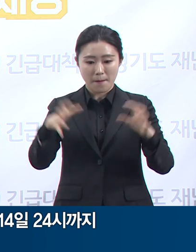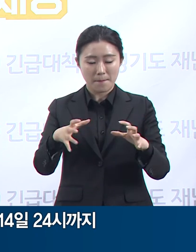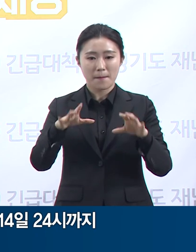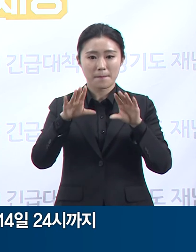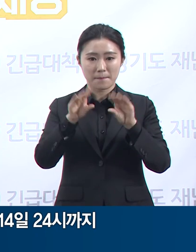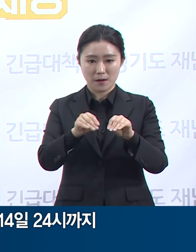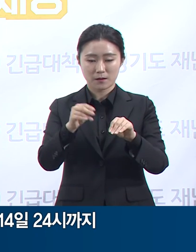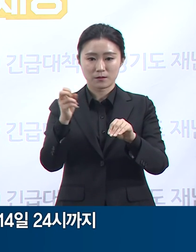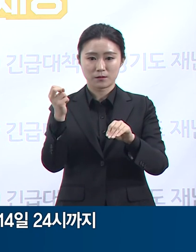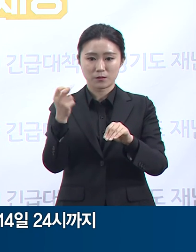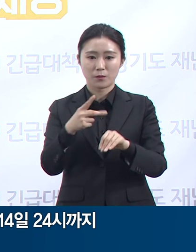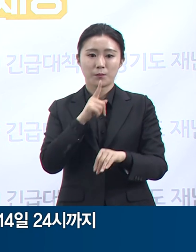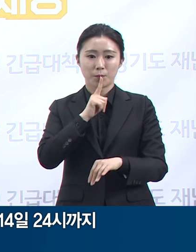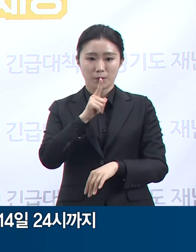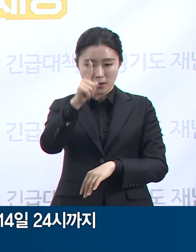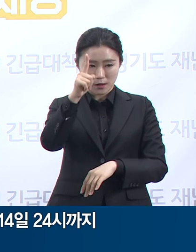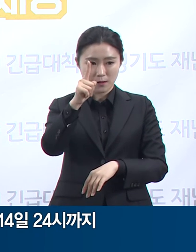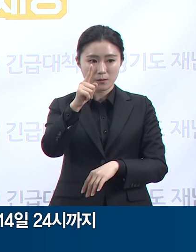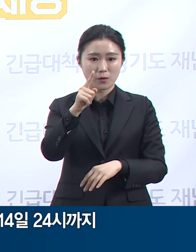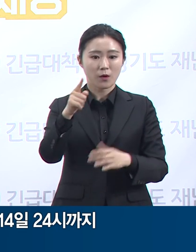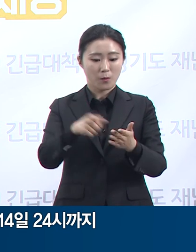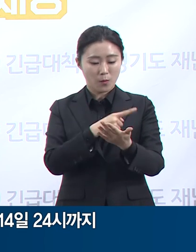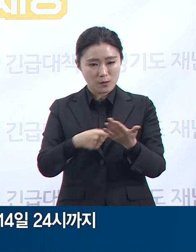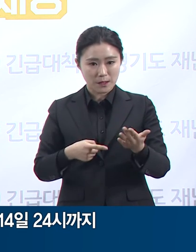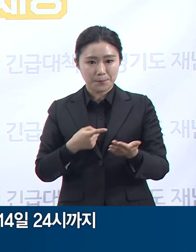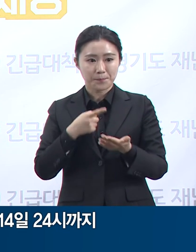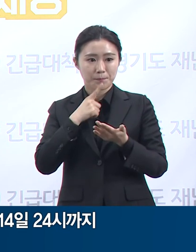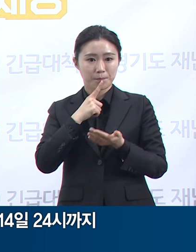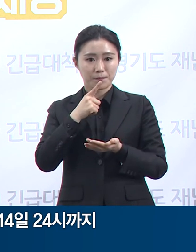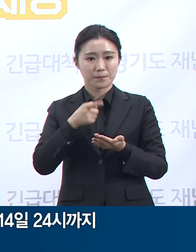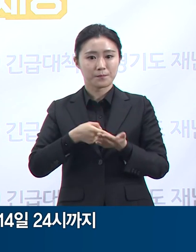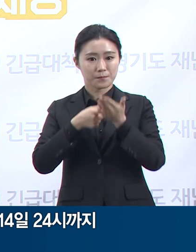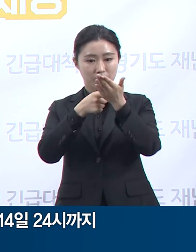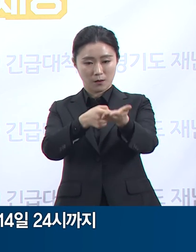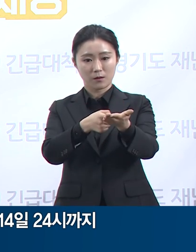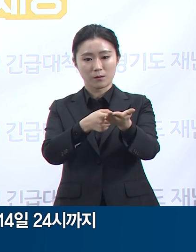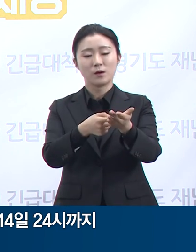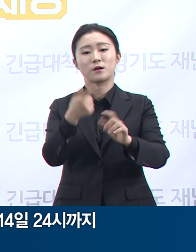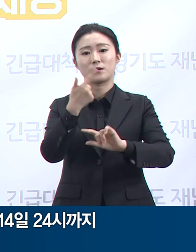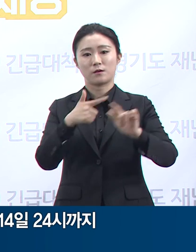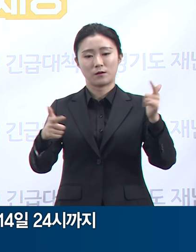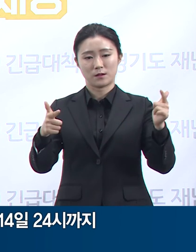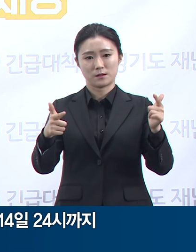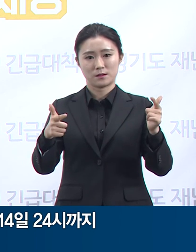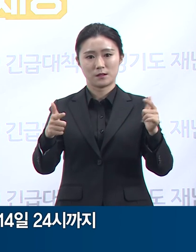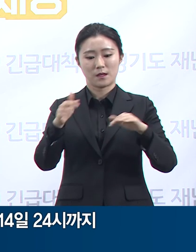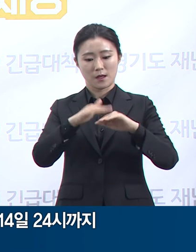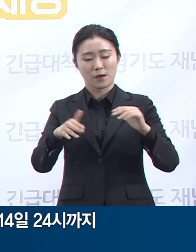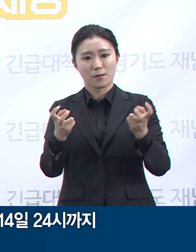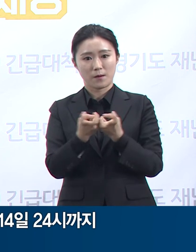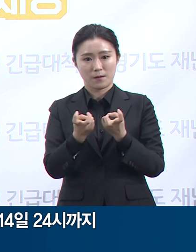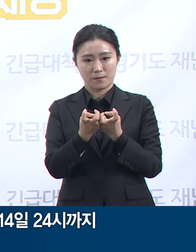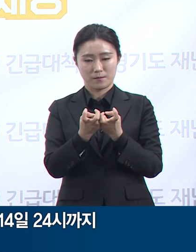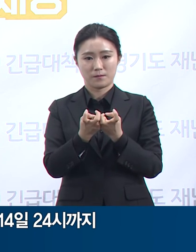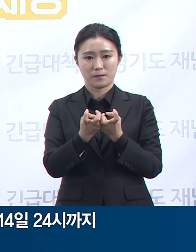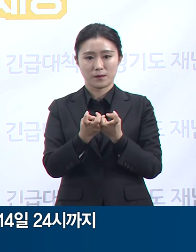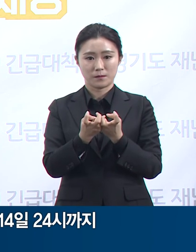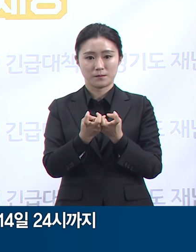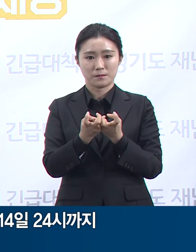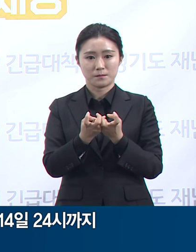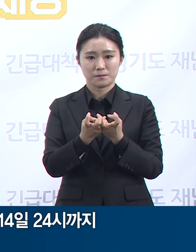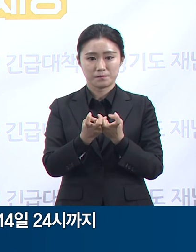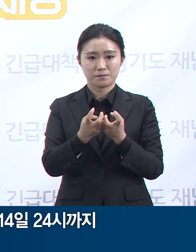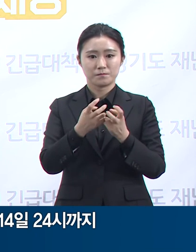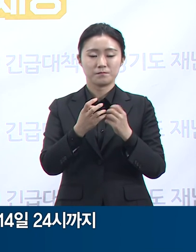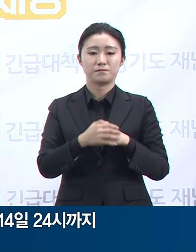고발, 구상청구 등 필요한 제재를 가할 방침입니다. 또한 코로나19 발생 양상에 따라 단계적으로 명령 대상을